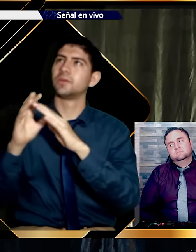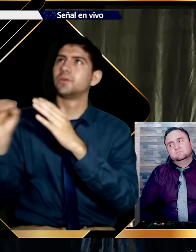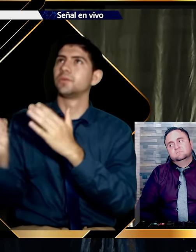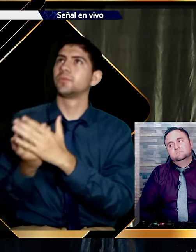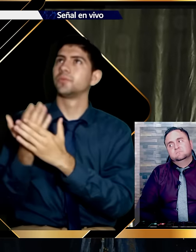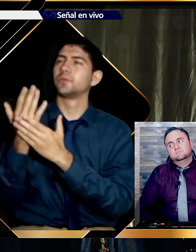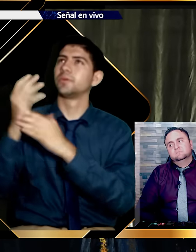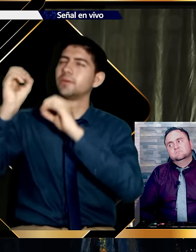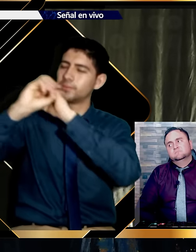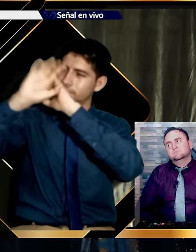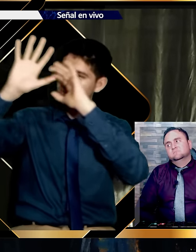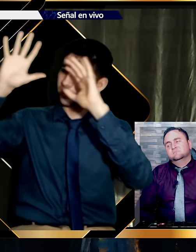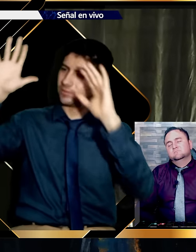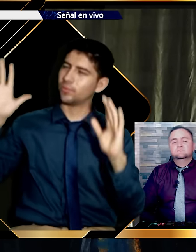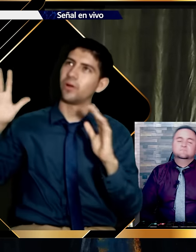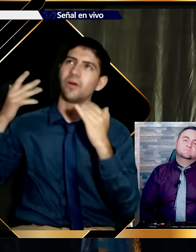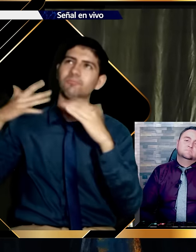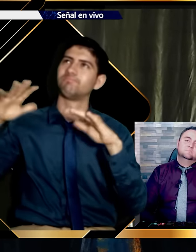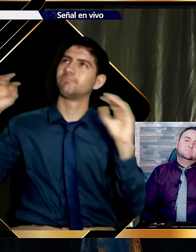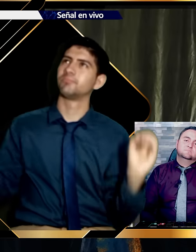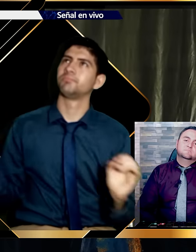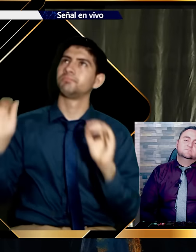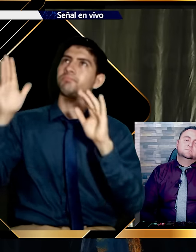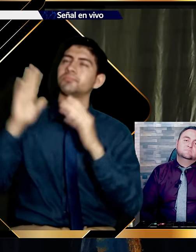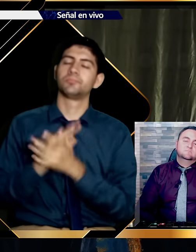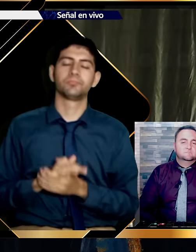Sus bendiciones son nuevas cada mañana.